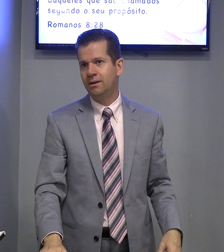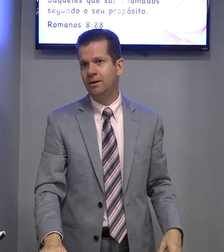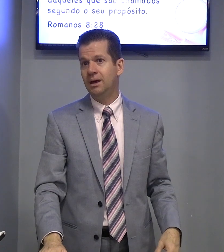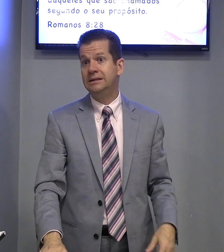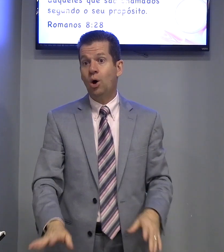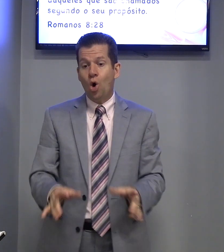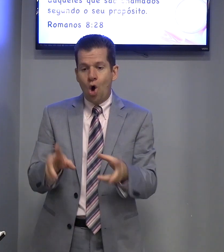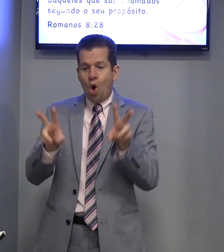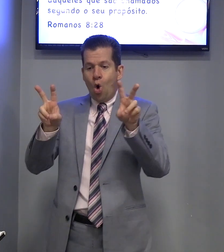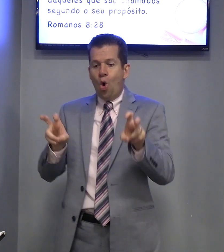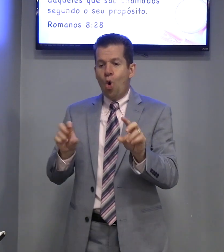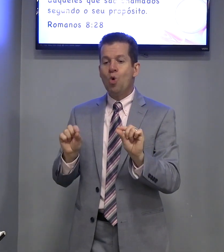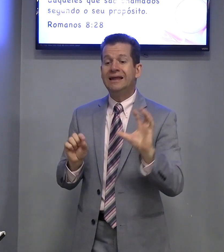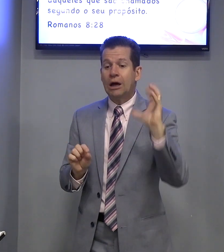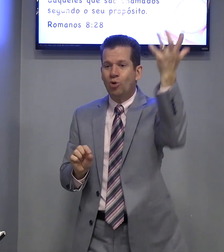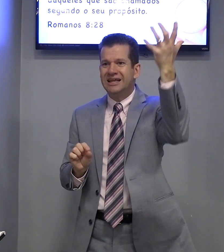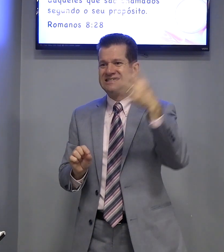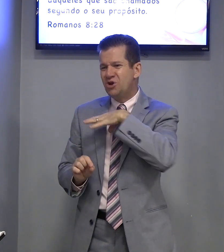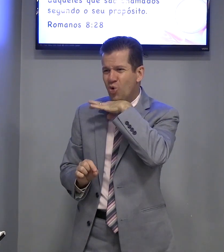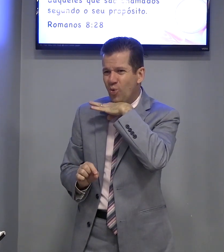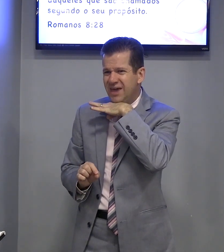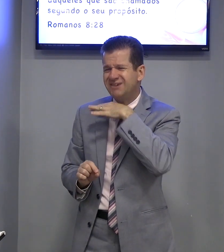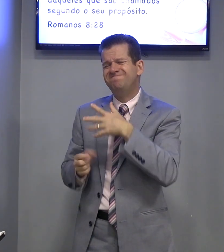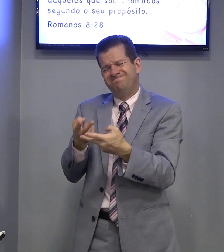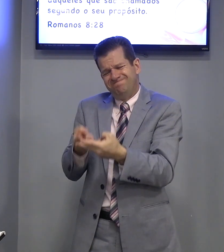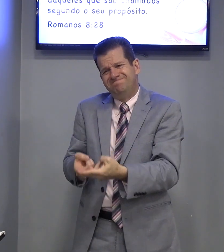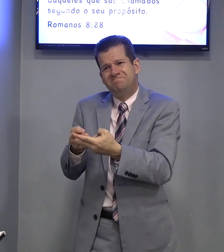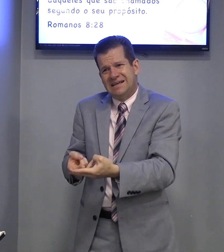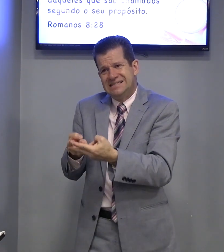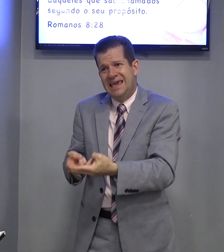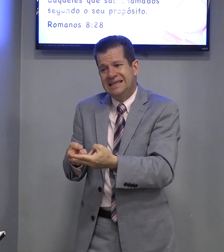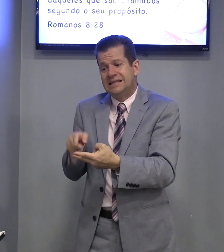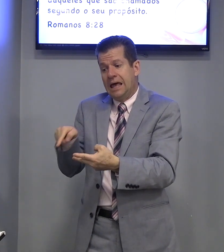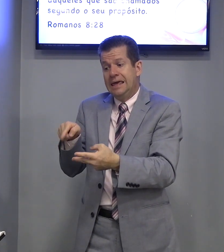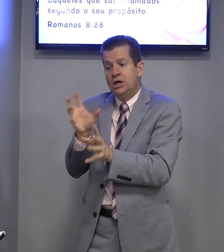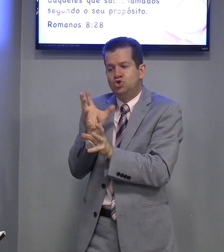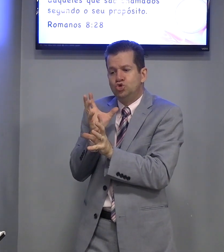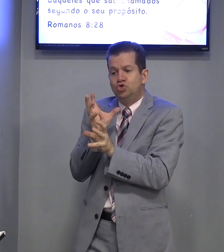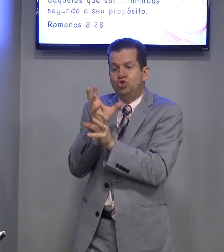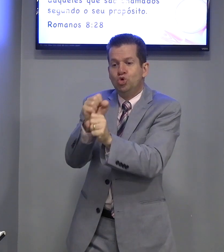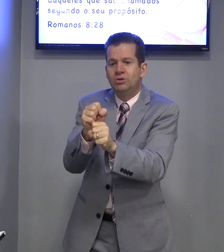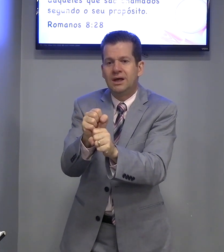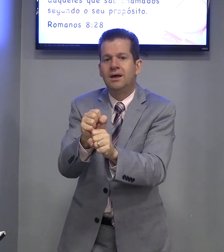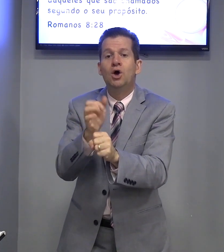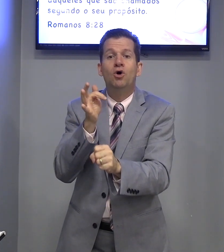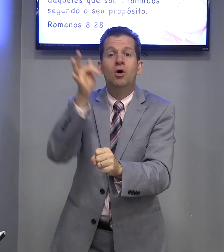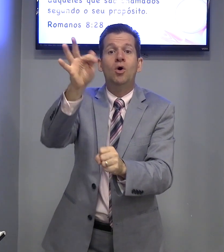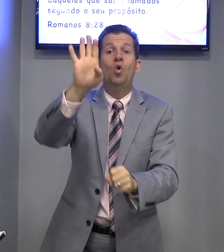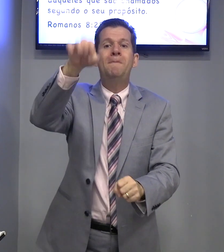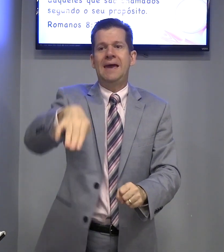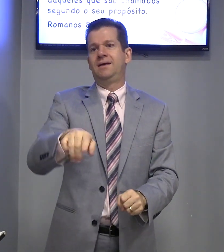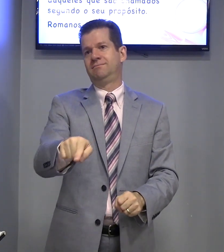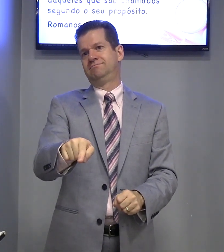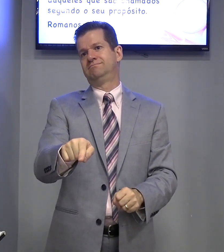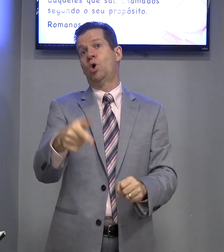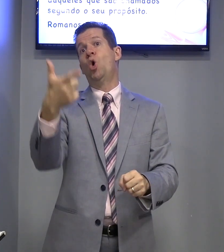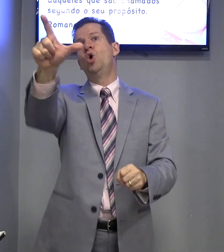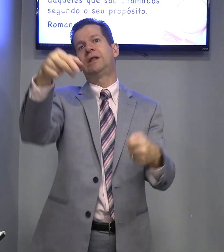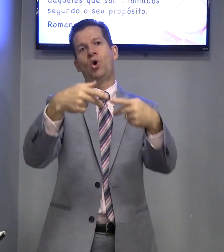Bom... O que está acontecendo ruim, paciência. Isso junta o bem. Outra